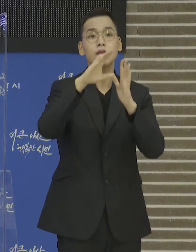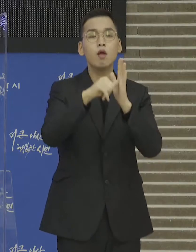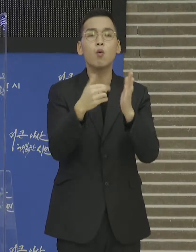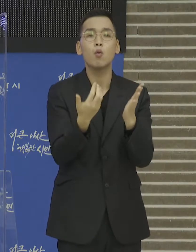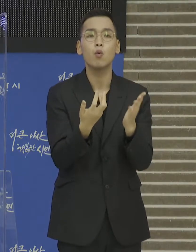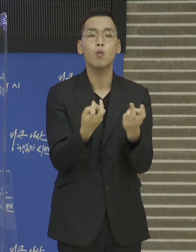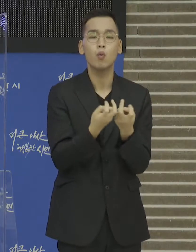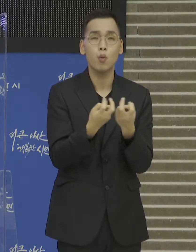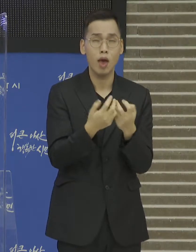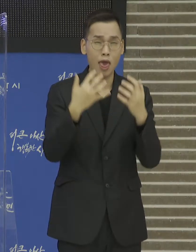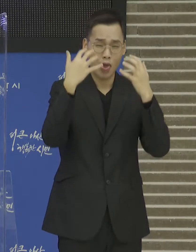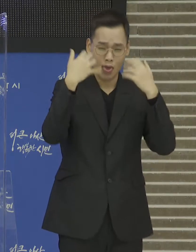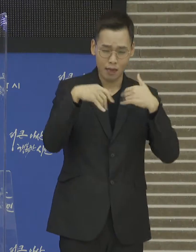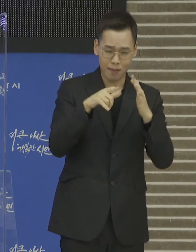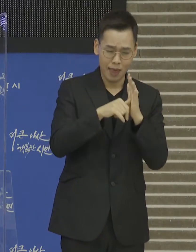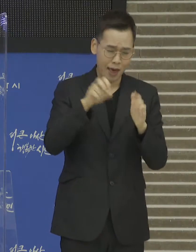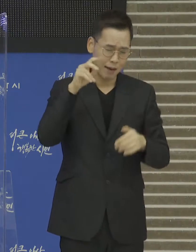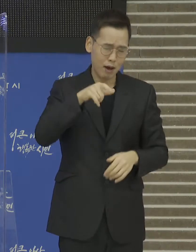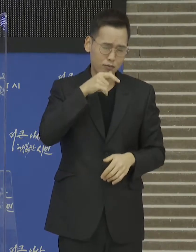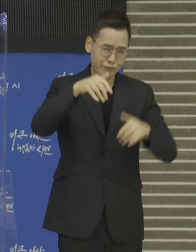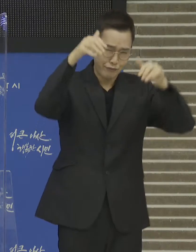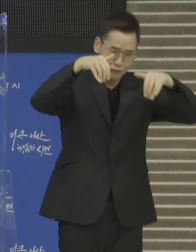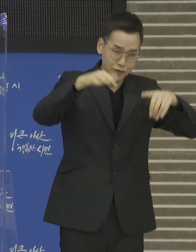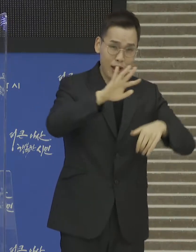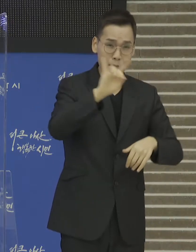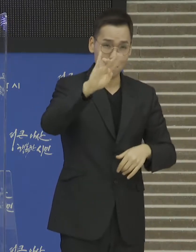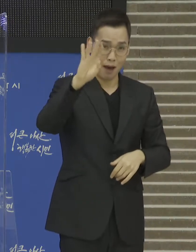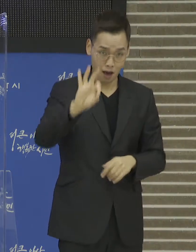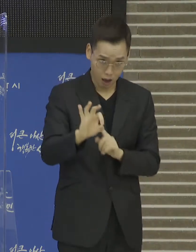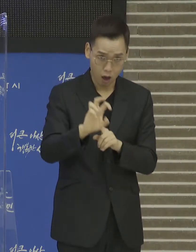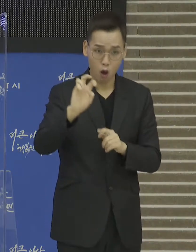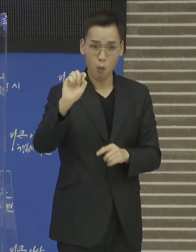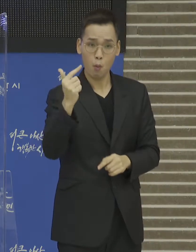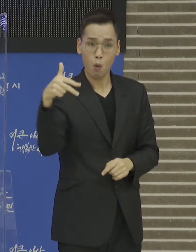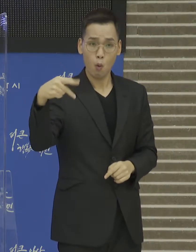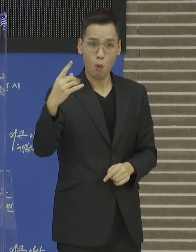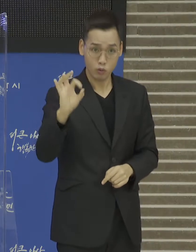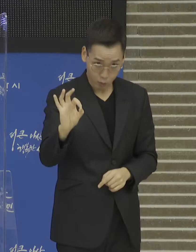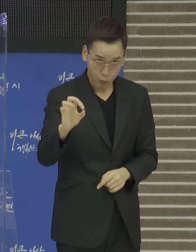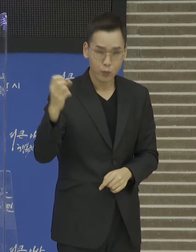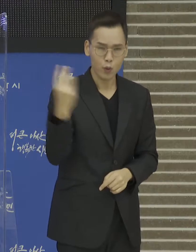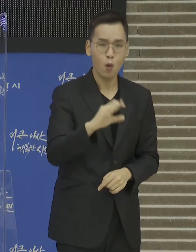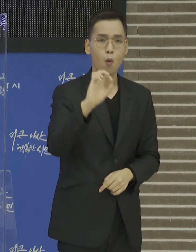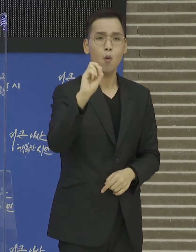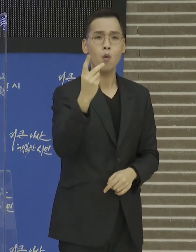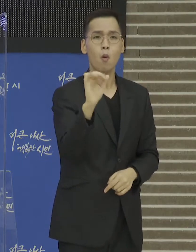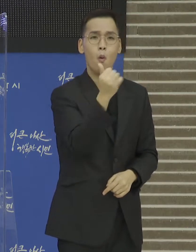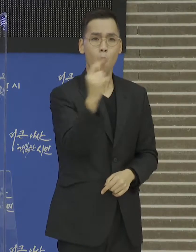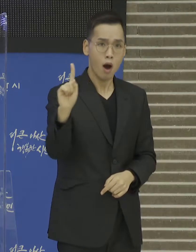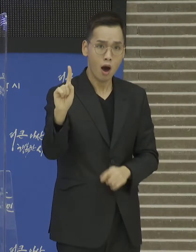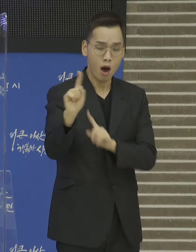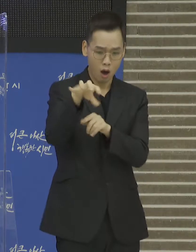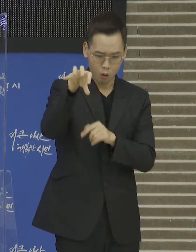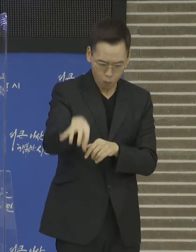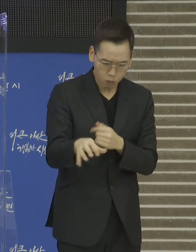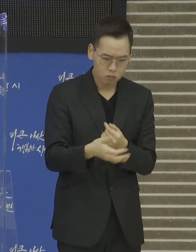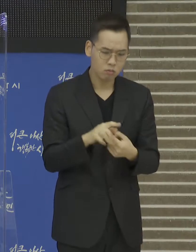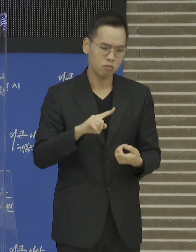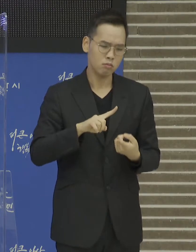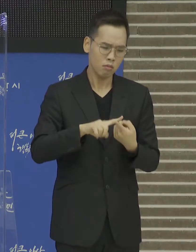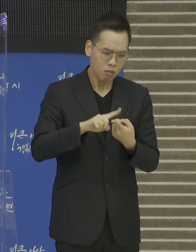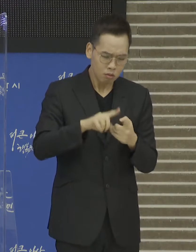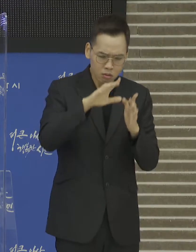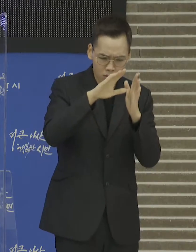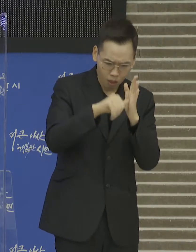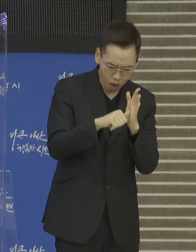여름철 집중호우시 대방업과 노종동, 용화동 일원의 저지대 배수불량 및 침수로 인한 시민의